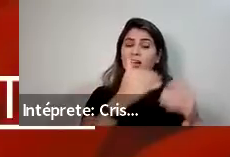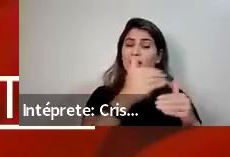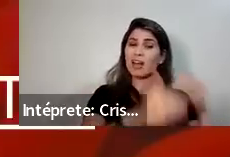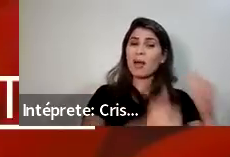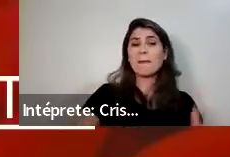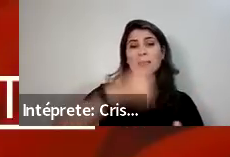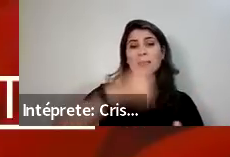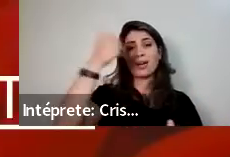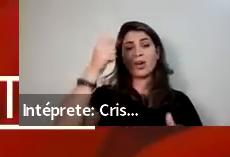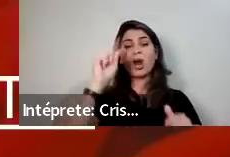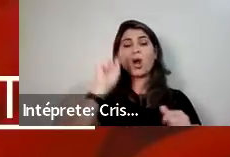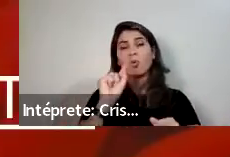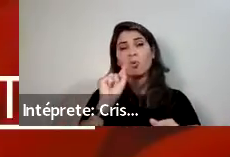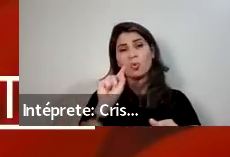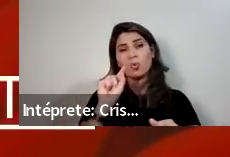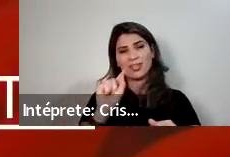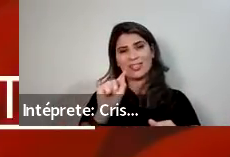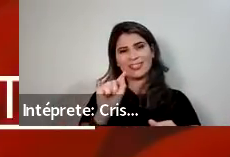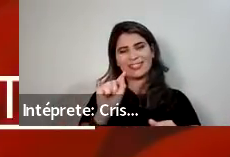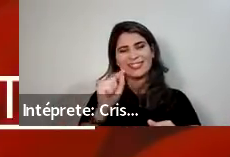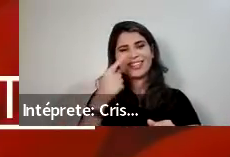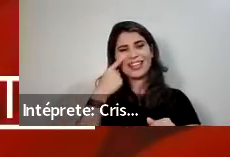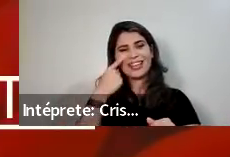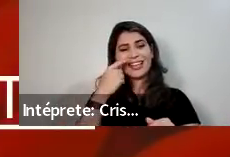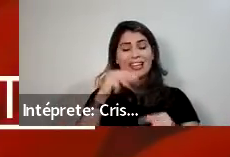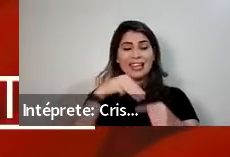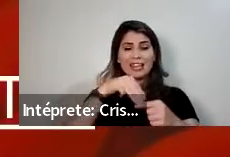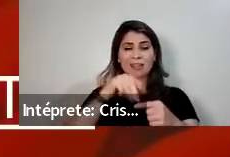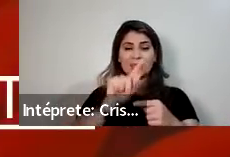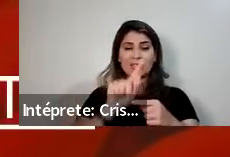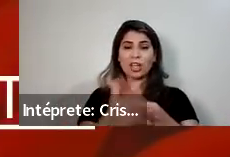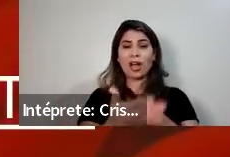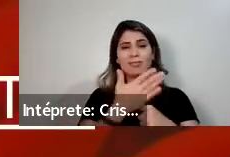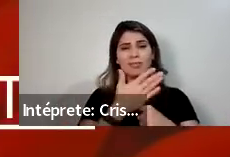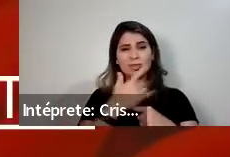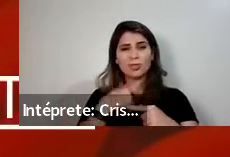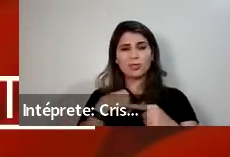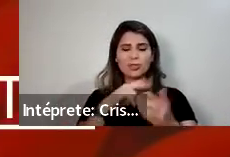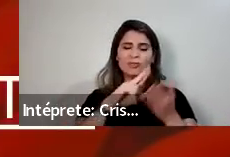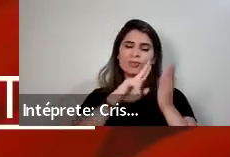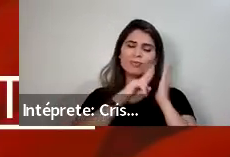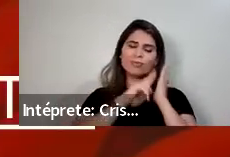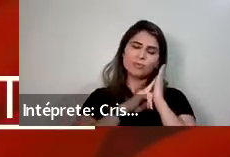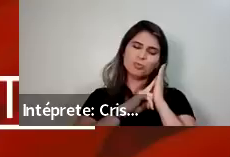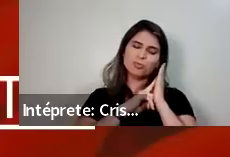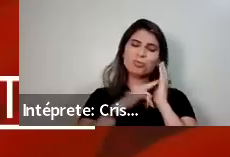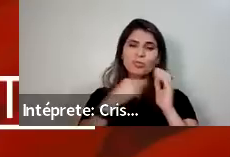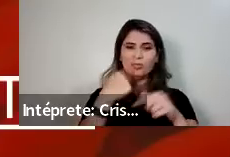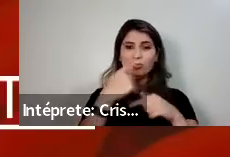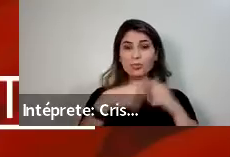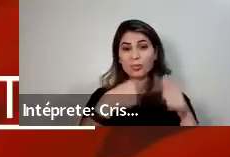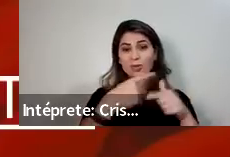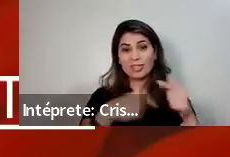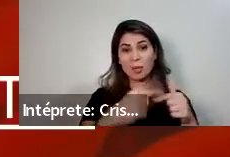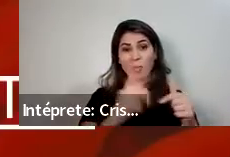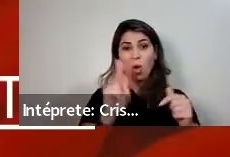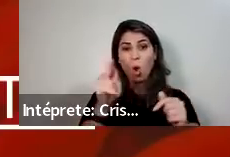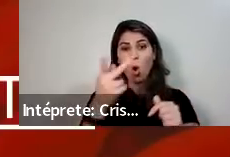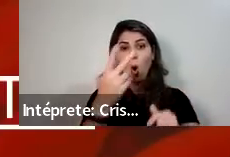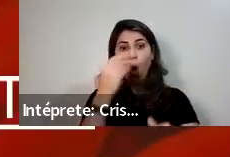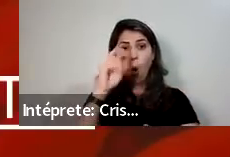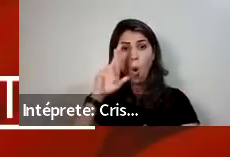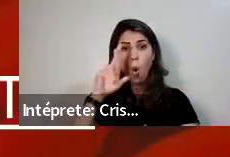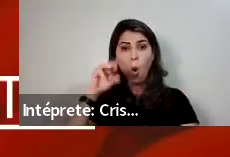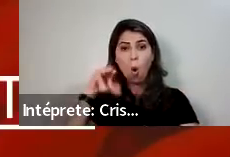sono que você tem, né, a maioria dos hormônios sexuais é produzido. Se a pessoa não dorme bem,